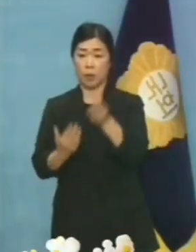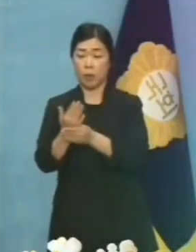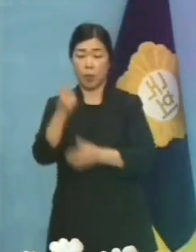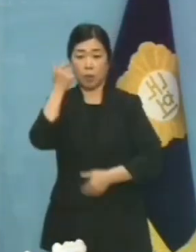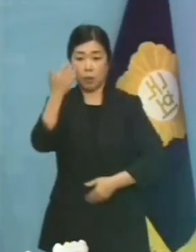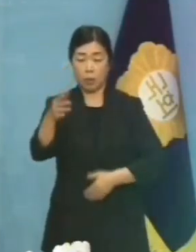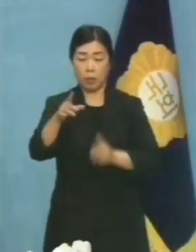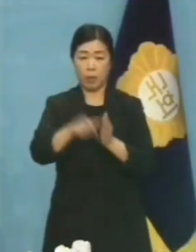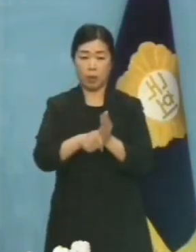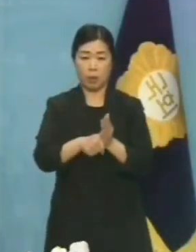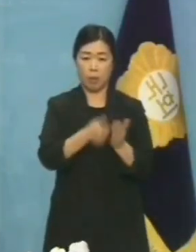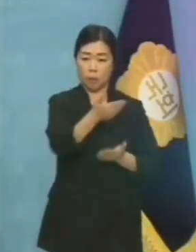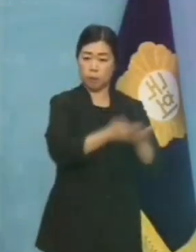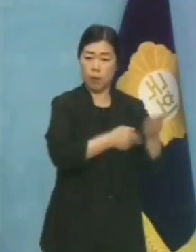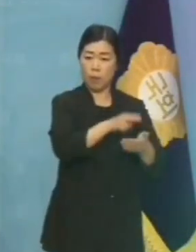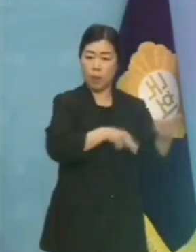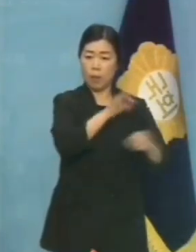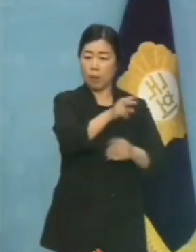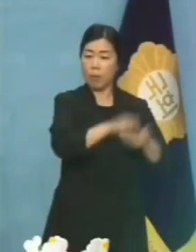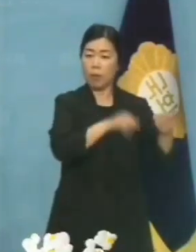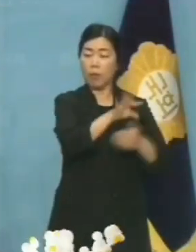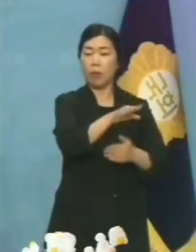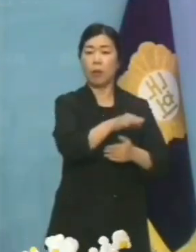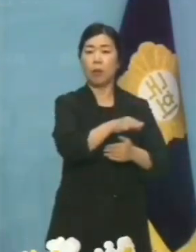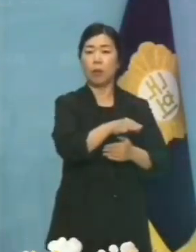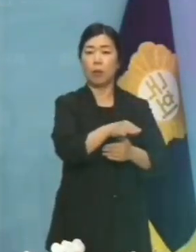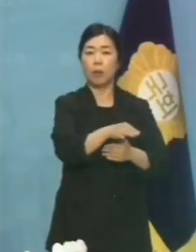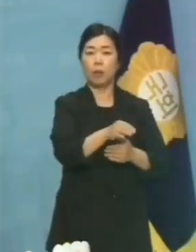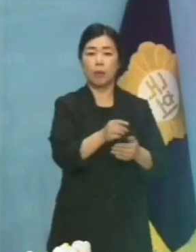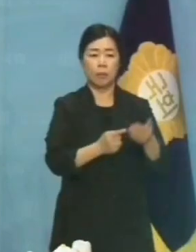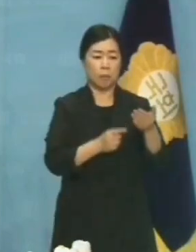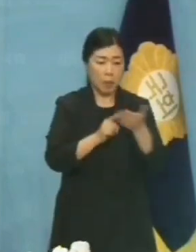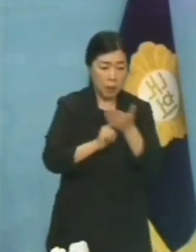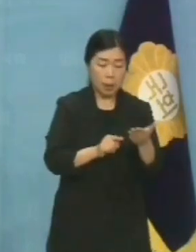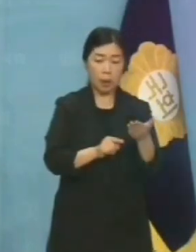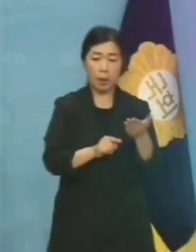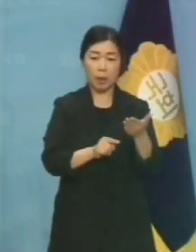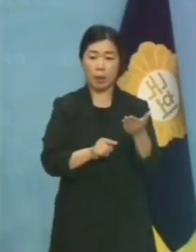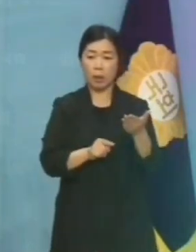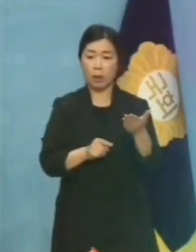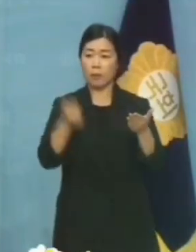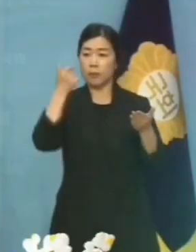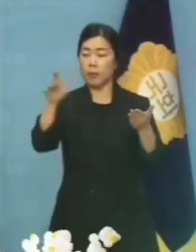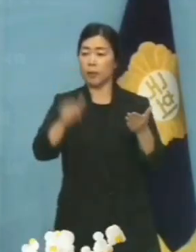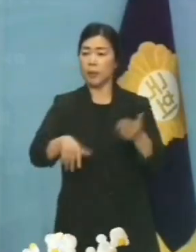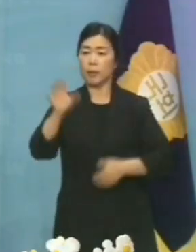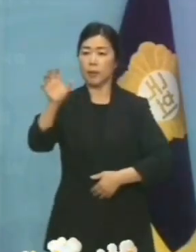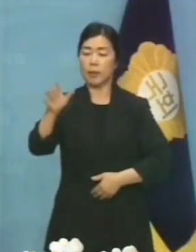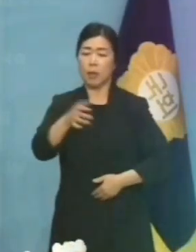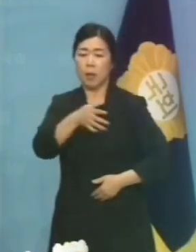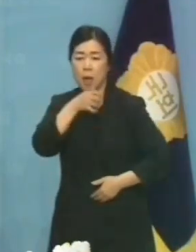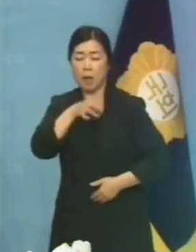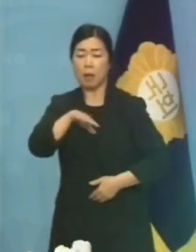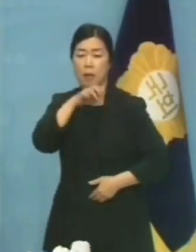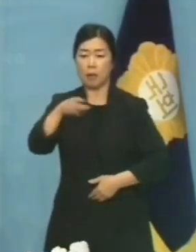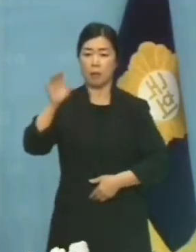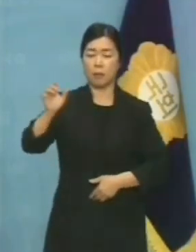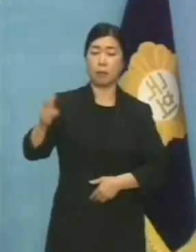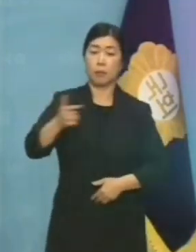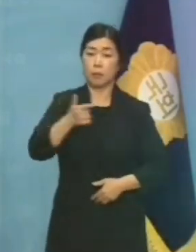중에도 거래 내역이 발견되었습니다. 현안 질을 하면서 호통치고 목소리를 돕힌 것이